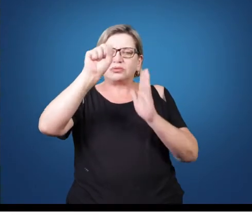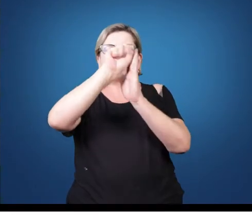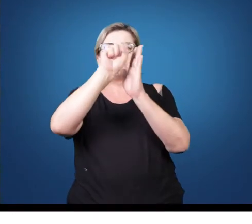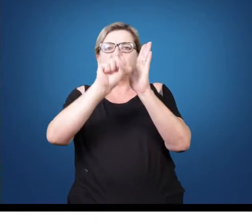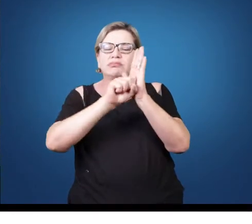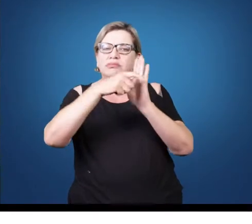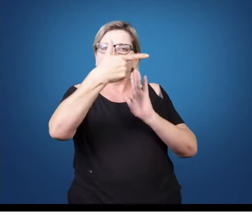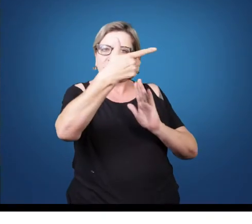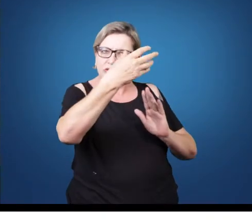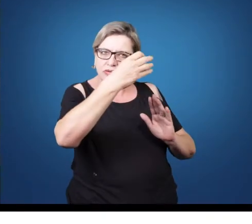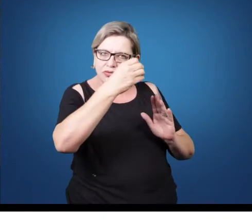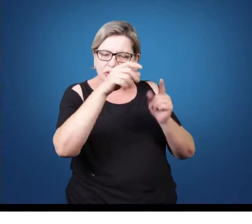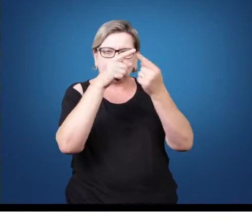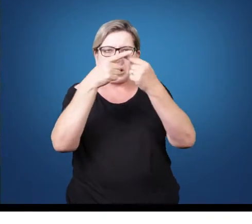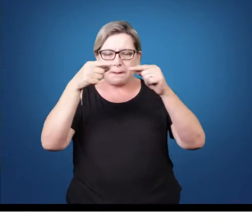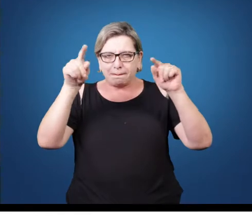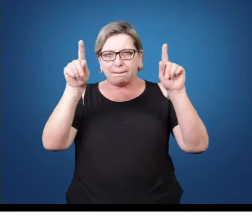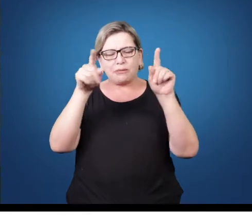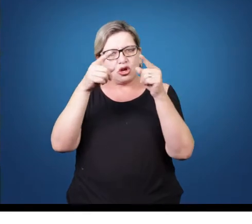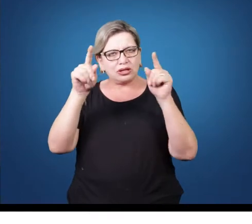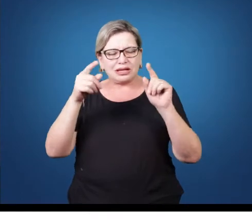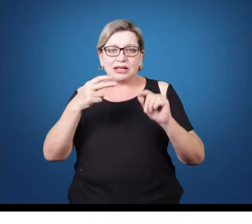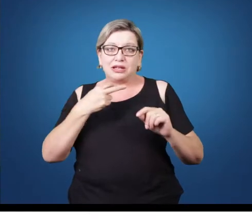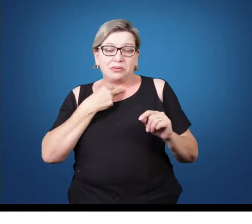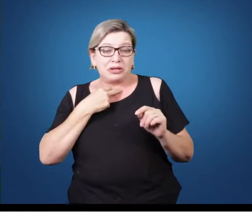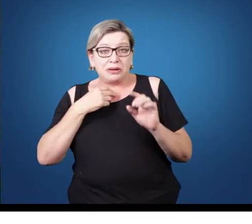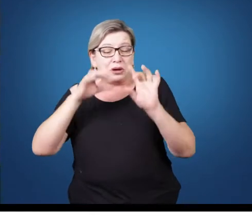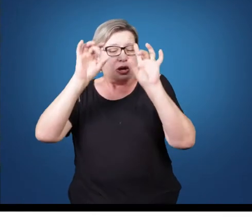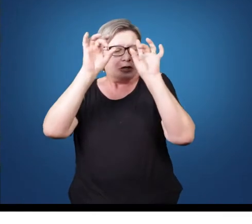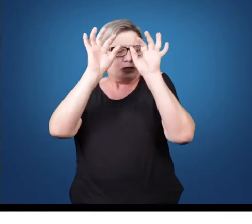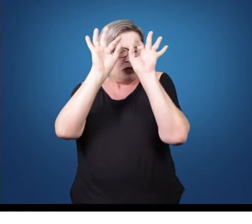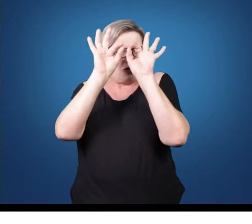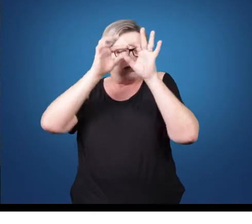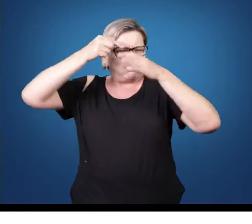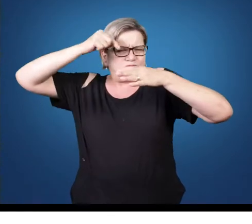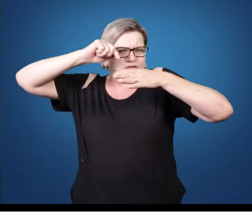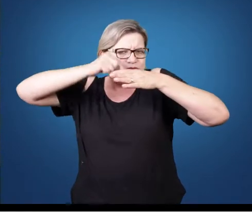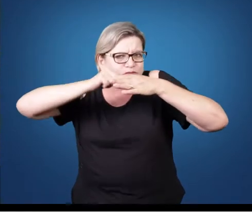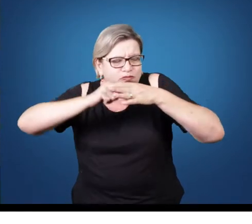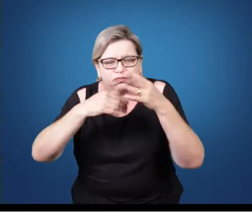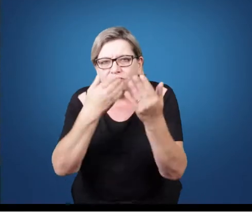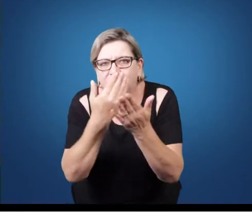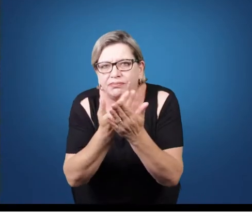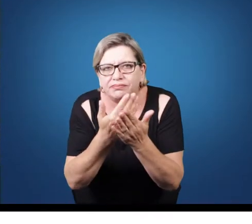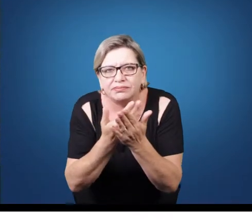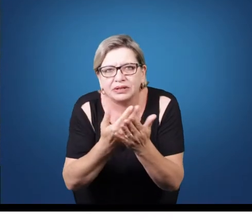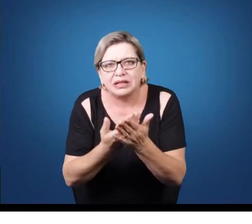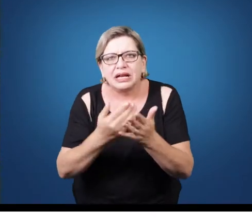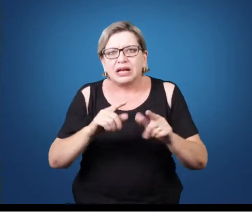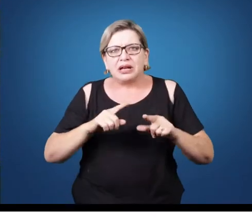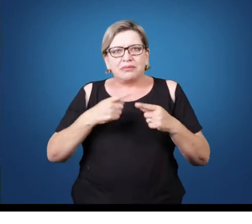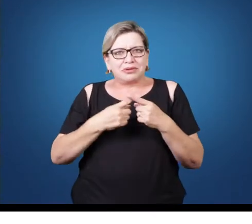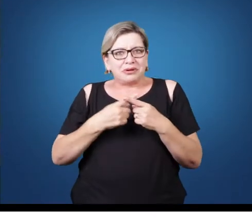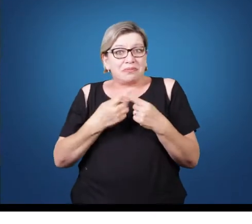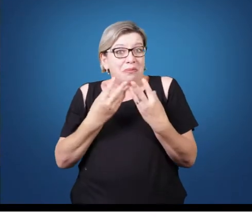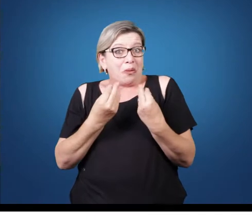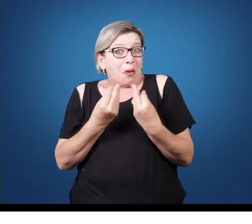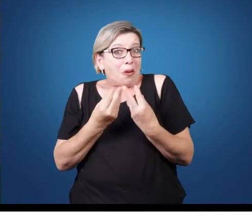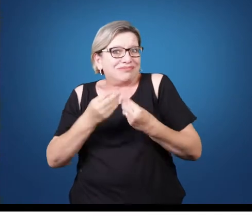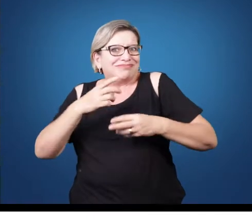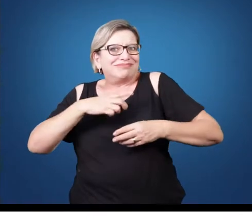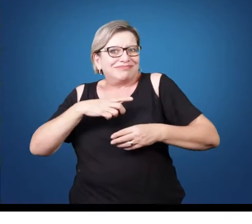até os dias de hoje. Evidentemente, não dá para falar em detalhes sobre as inúmeras, milhares de escolas e